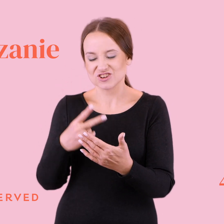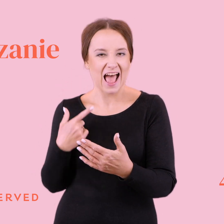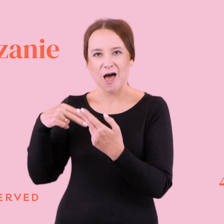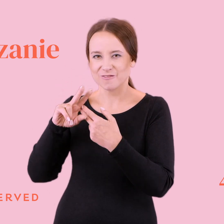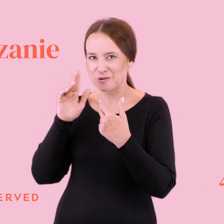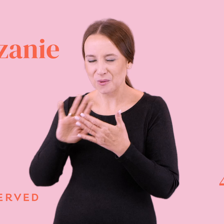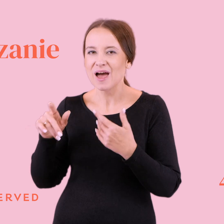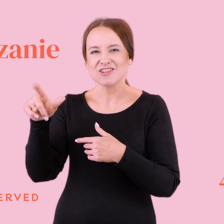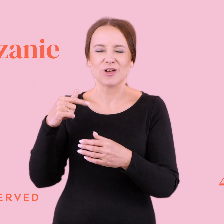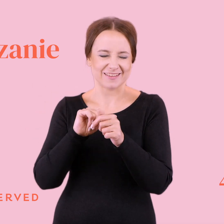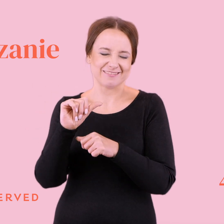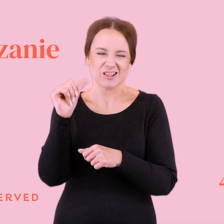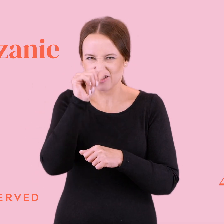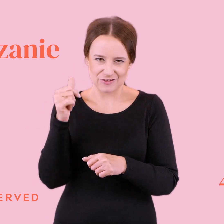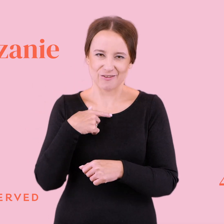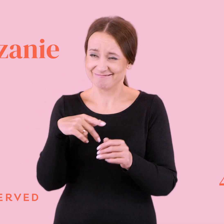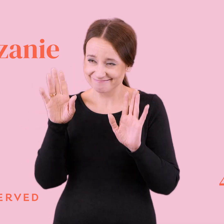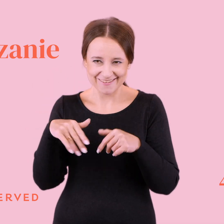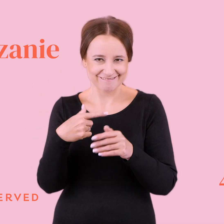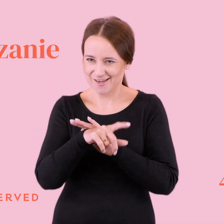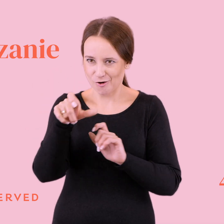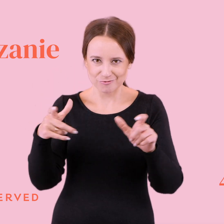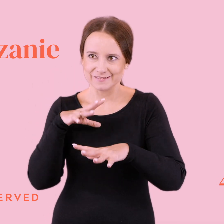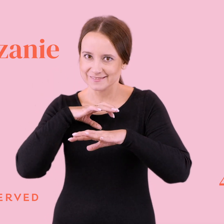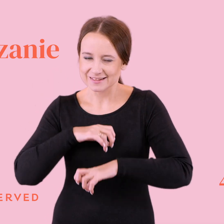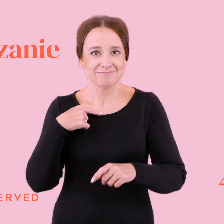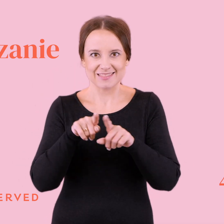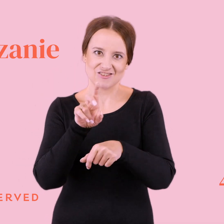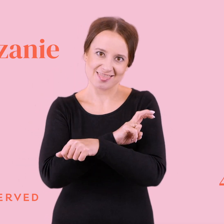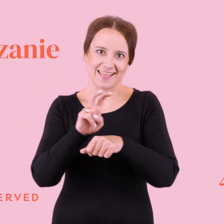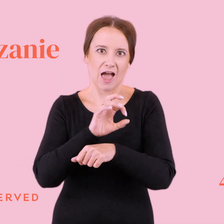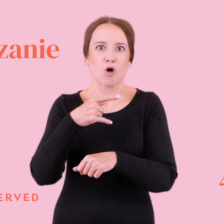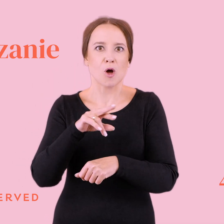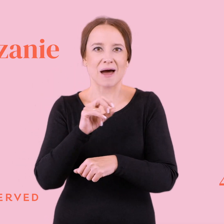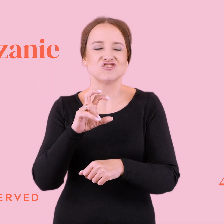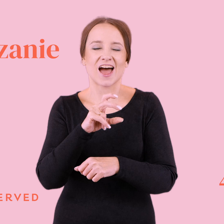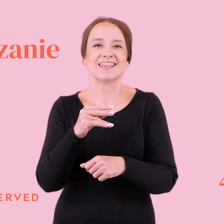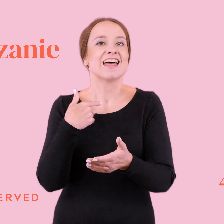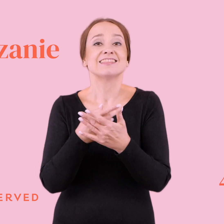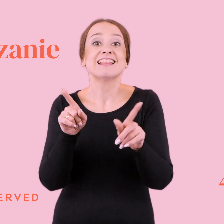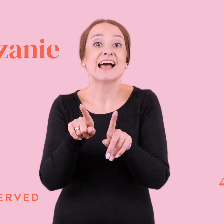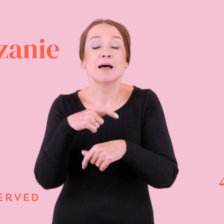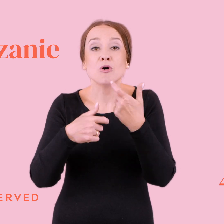osób świństwo. I to też jest technika odrobaczania. Tak samo jak karanie po prostu kogoś